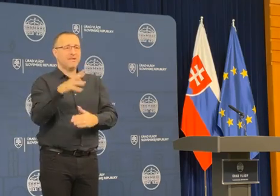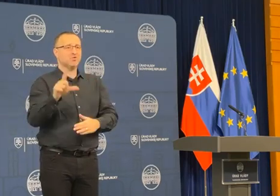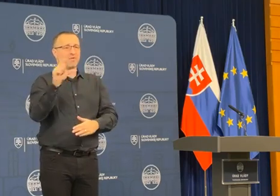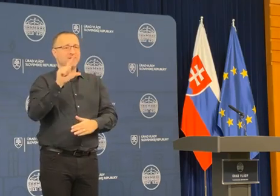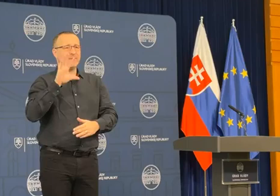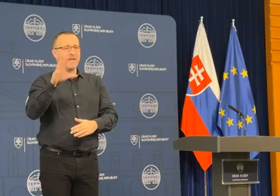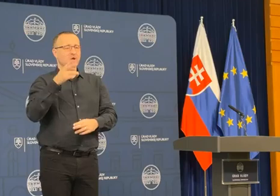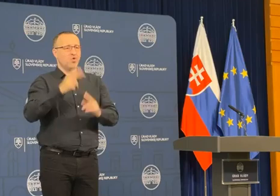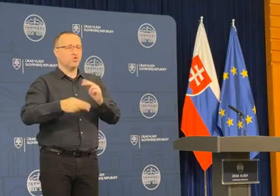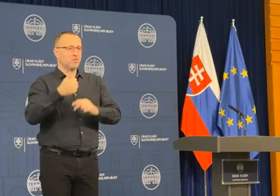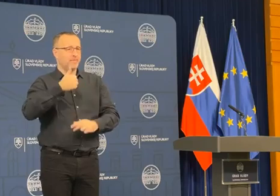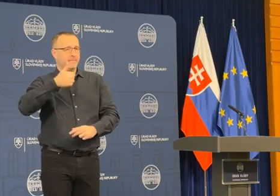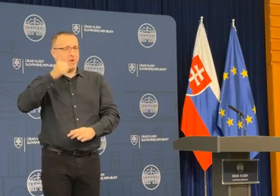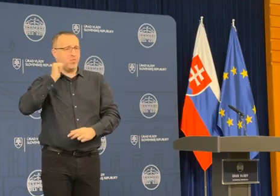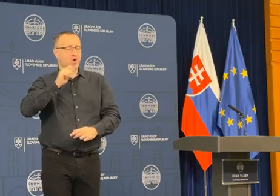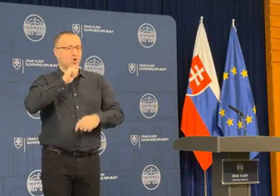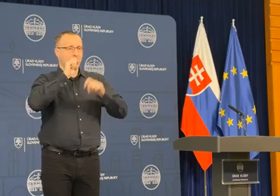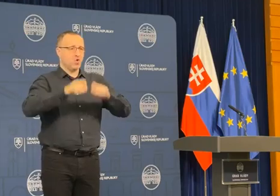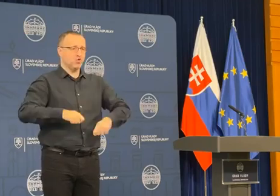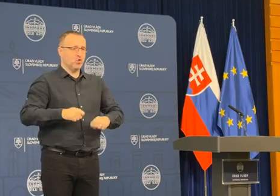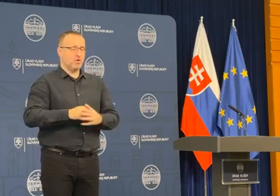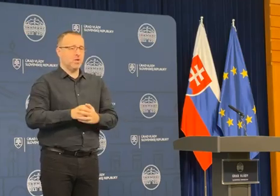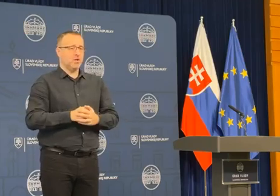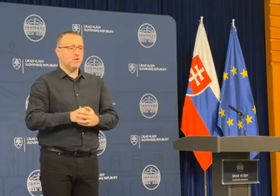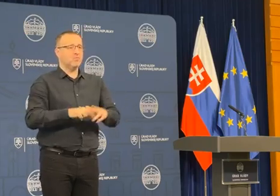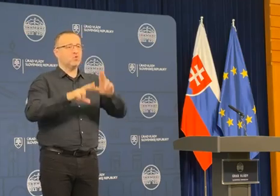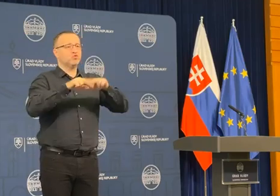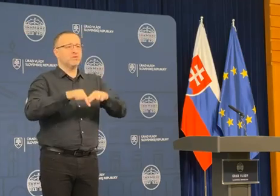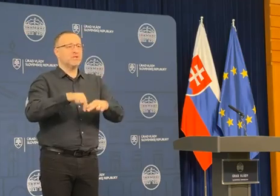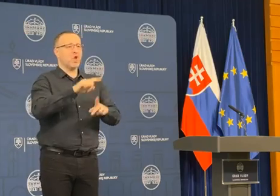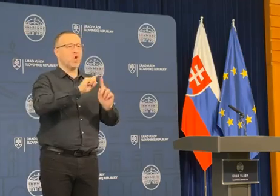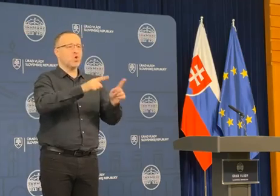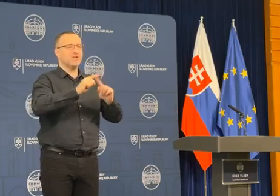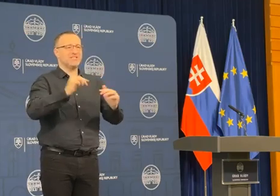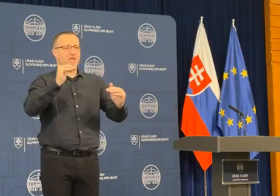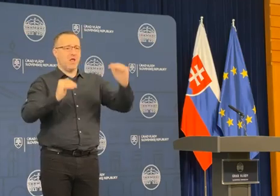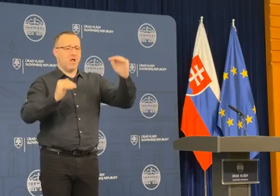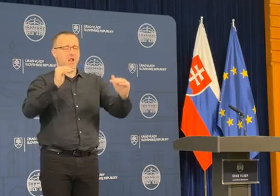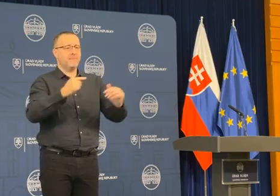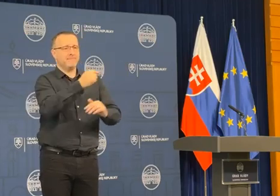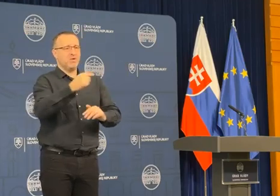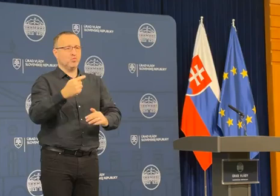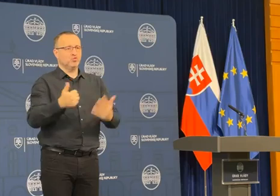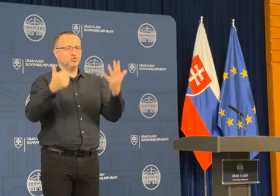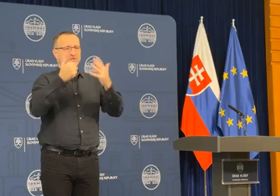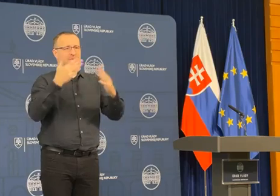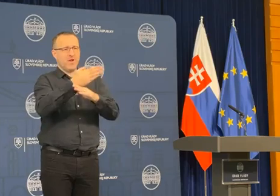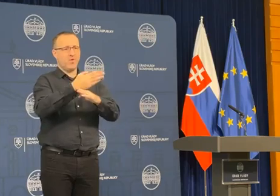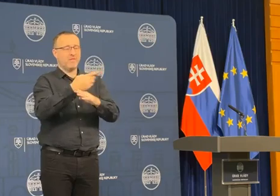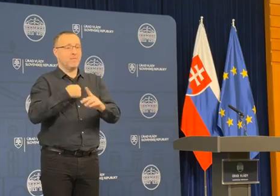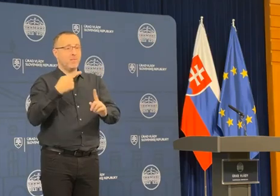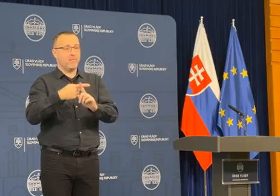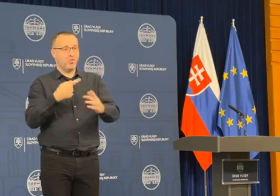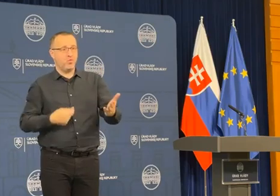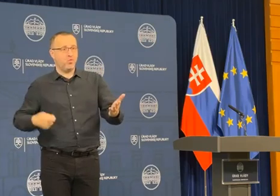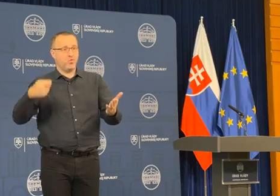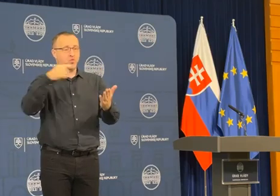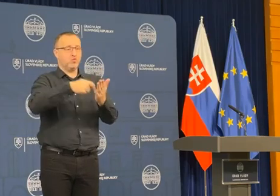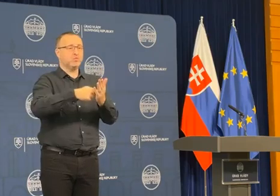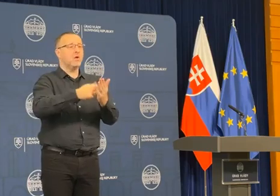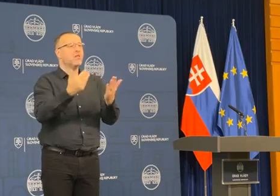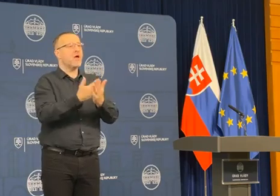Ešte koncov minulého roka sme rozhodli o týchto, či ostal rozdiel 60 miliónov. Ak k tomu pripočítame prognozu